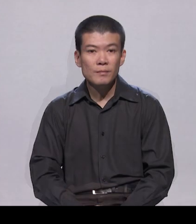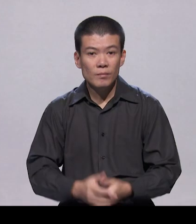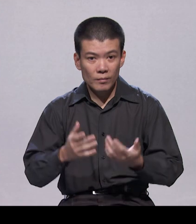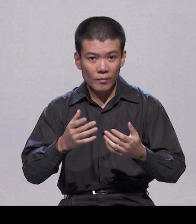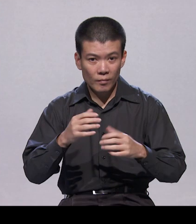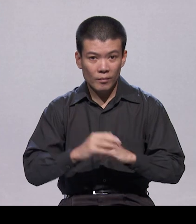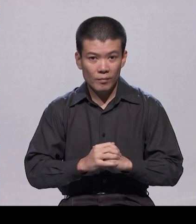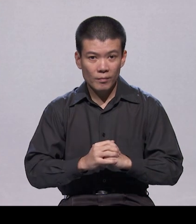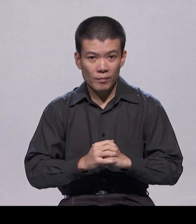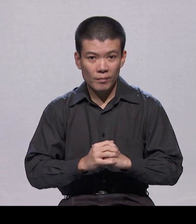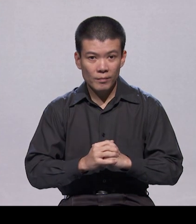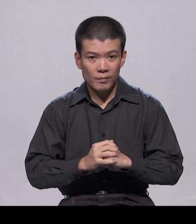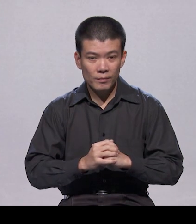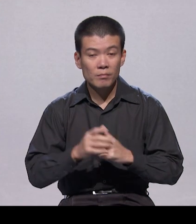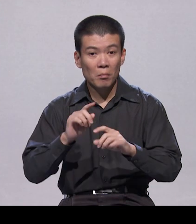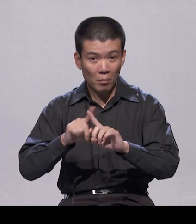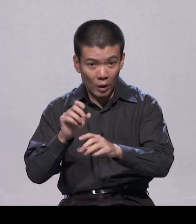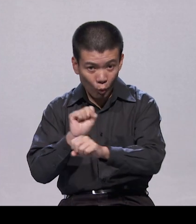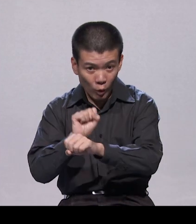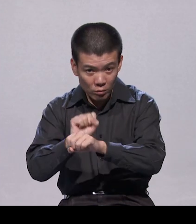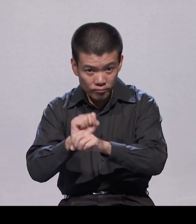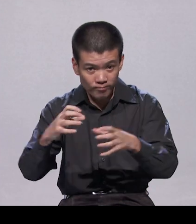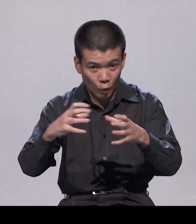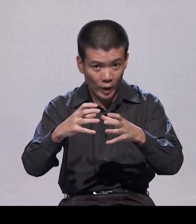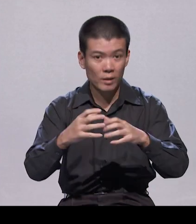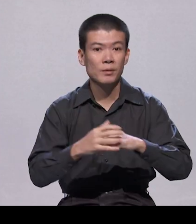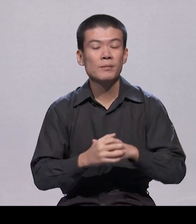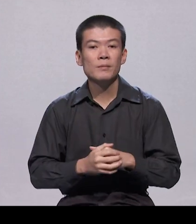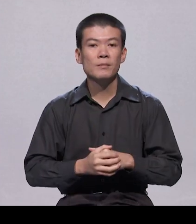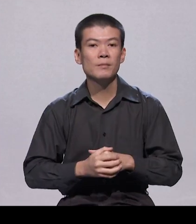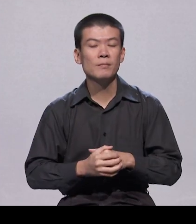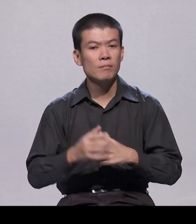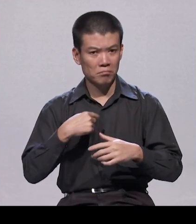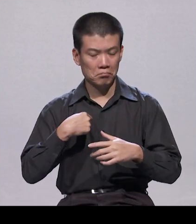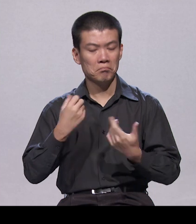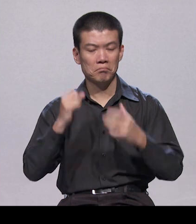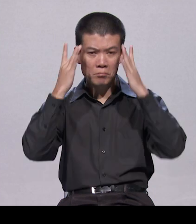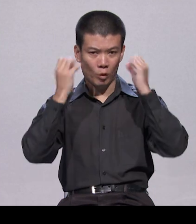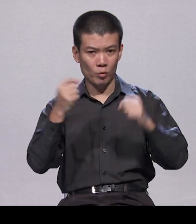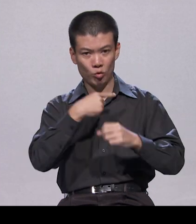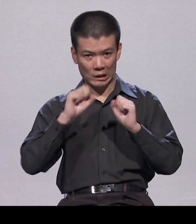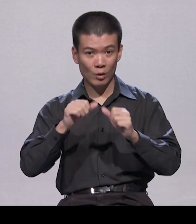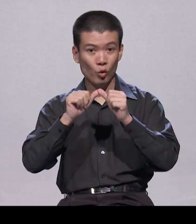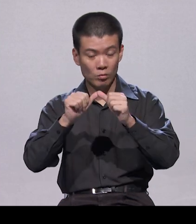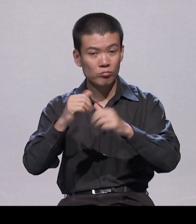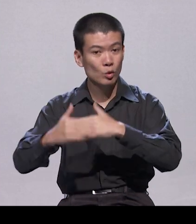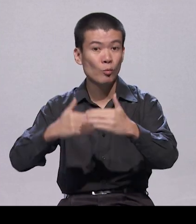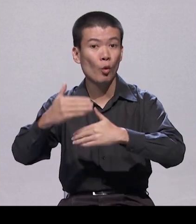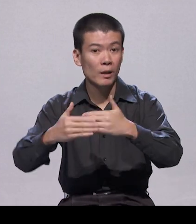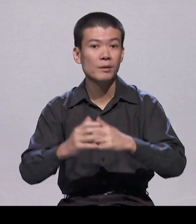bekerja rapat, saya yakin kita akan terus maju. Inilah caranya masyarakat